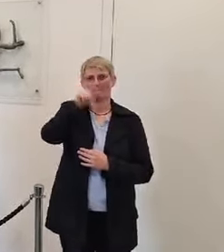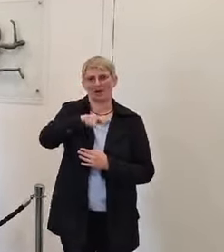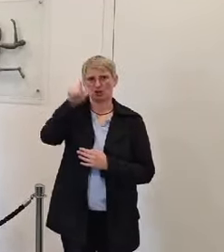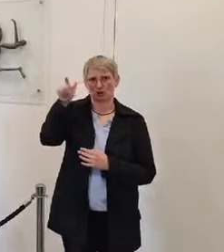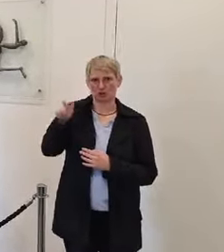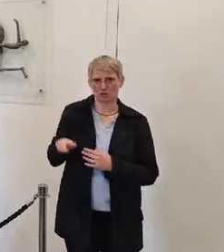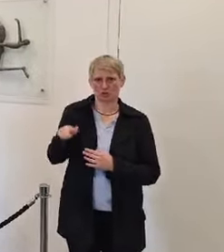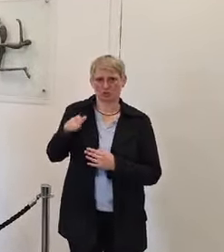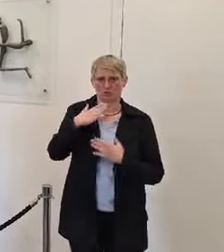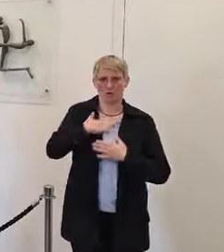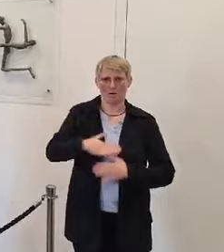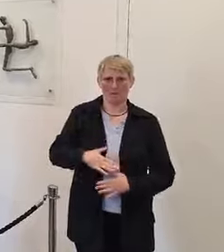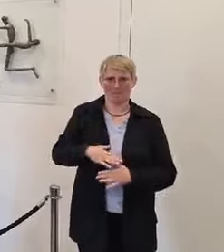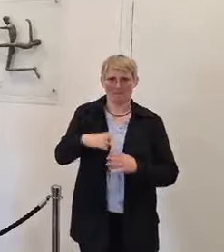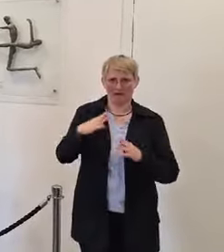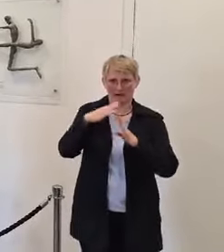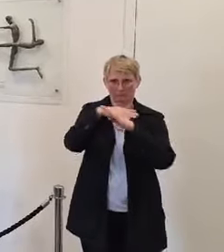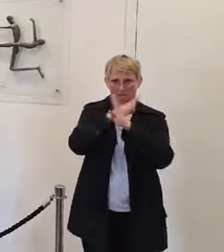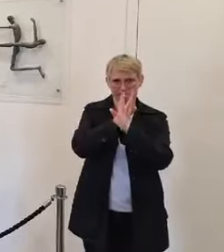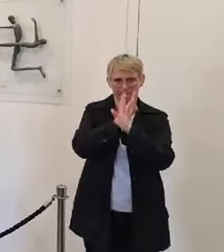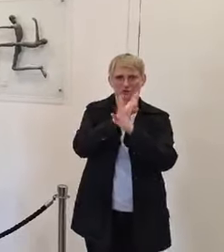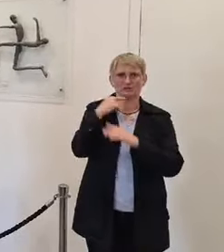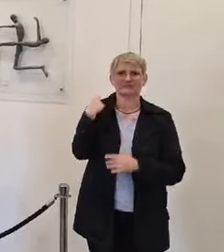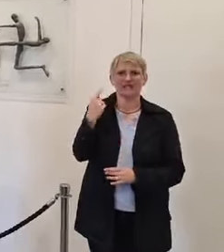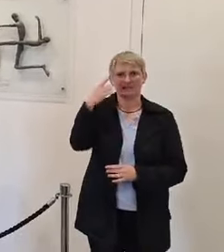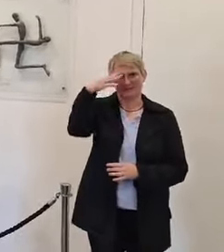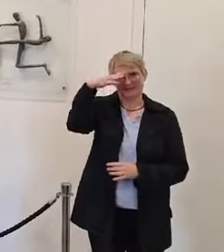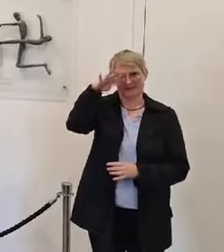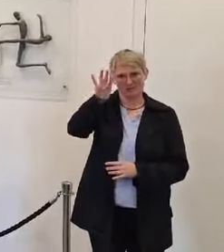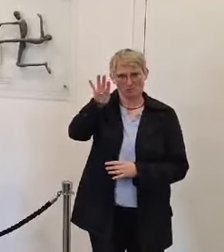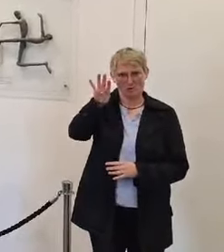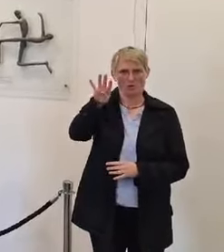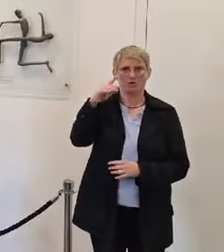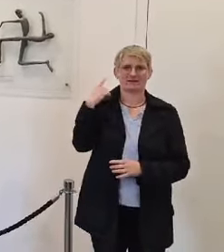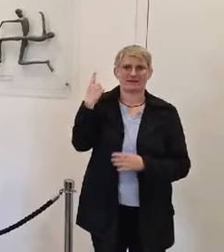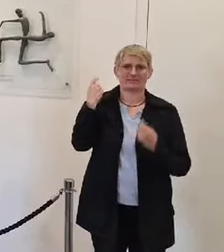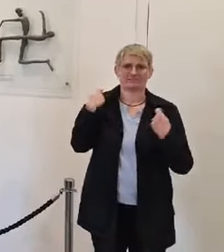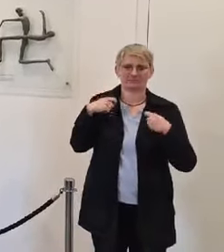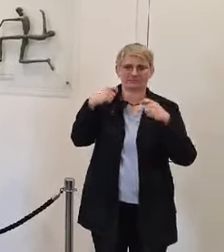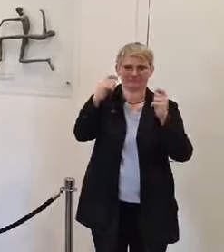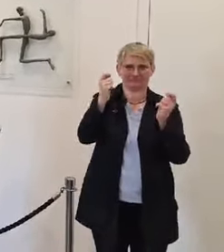angefertigt und natürlich habe ich auch ein Bild von David Ludwig Bloch dabei,